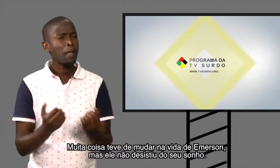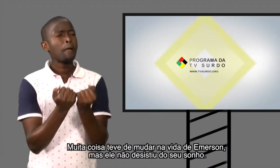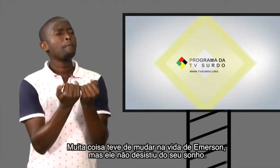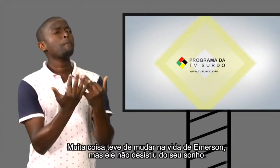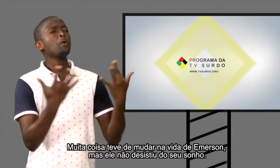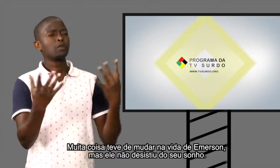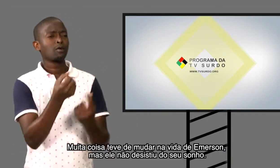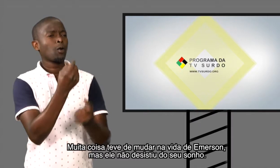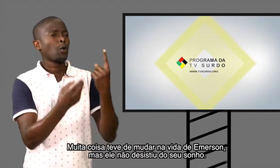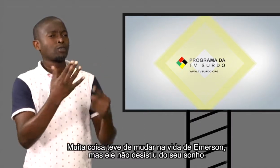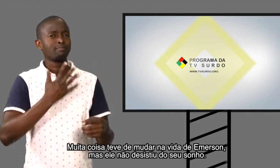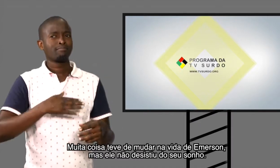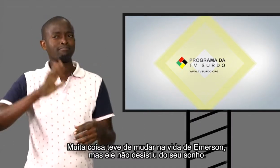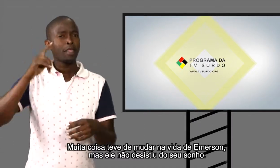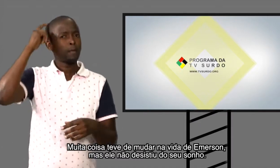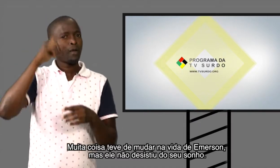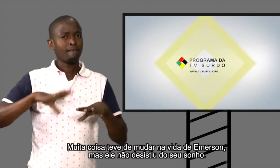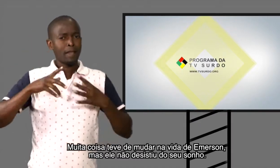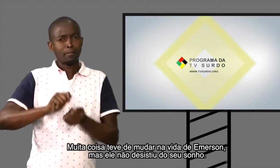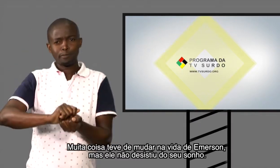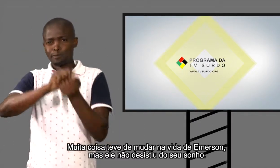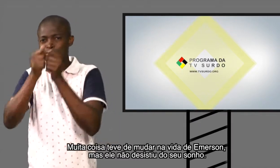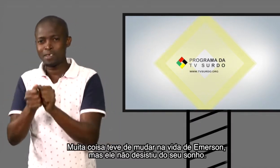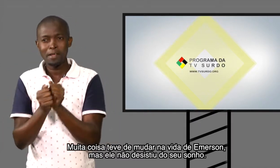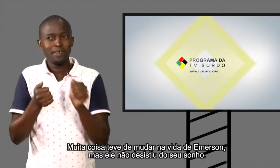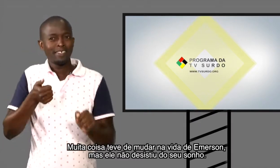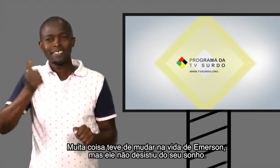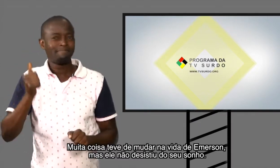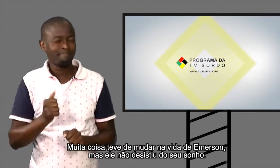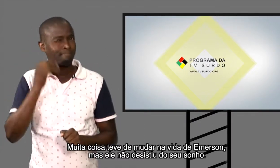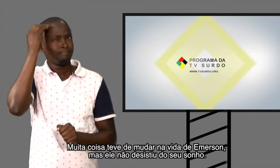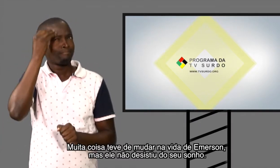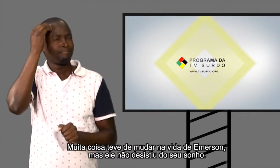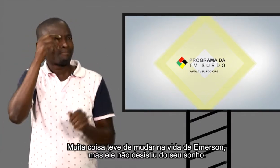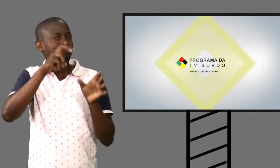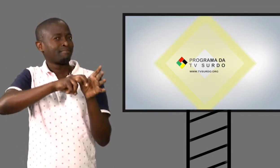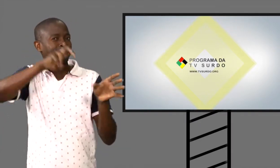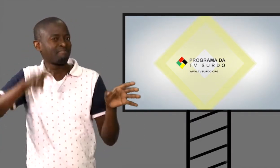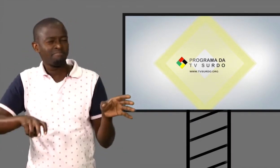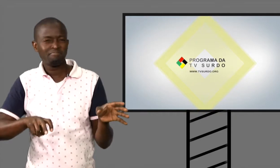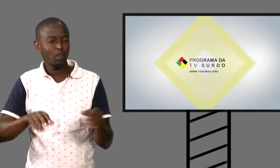Muita coisa teve de mudar na vida de Emerson, mas ele não desistiu do seu som.